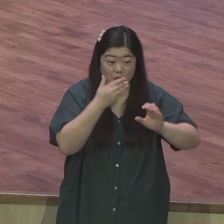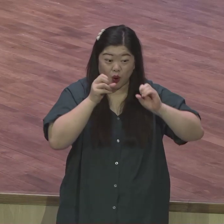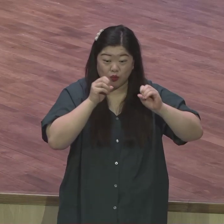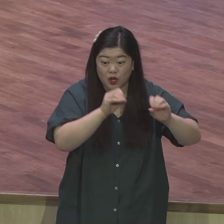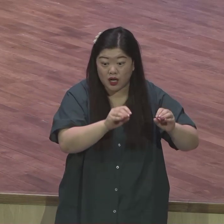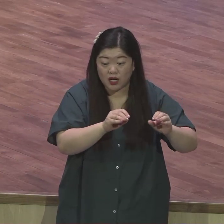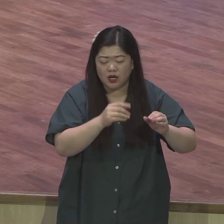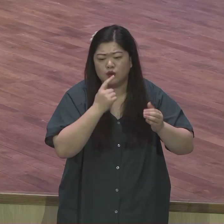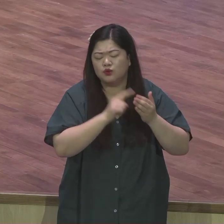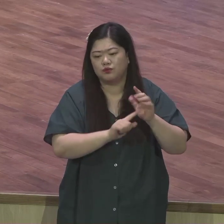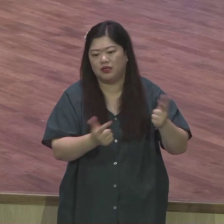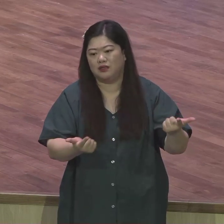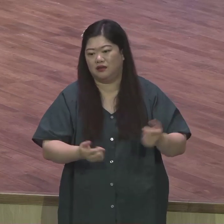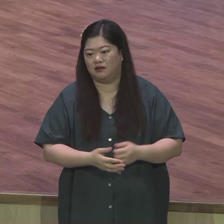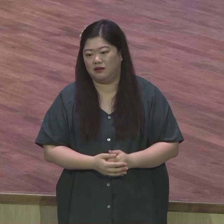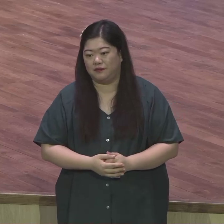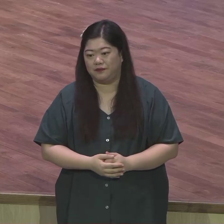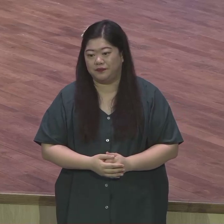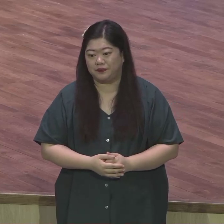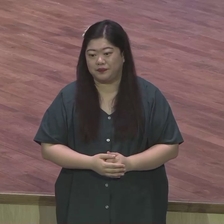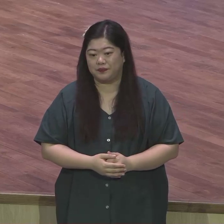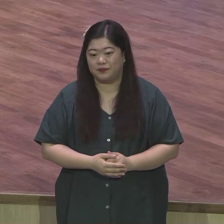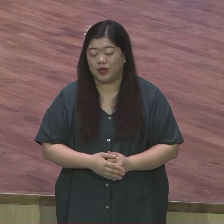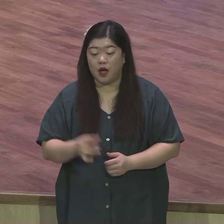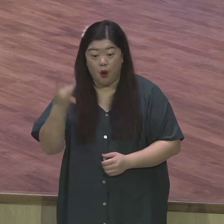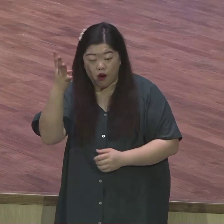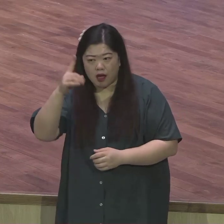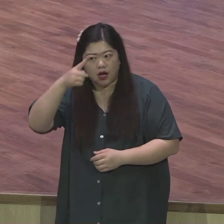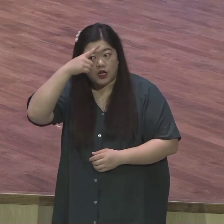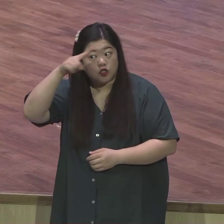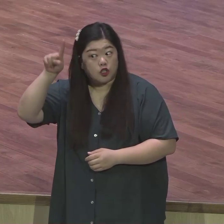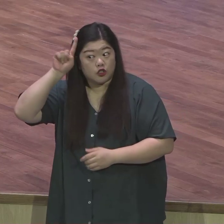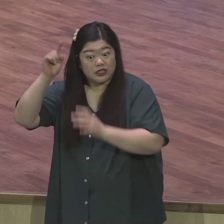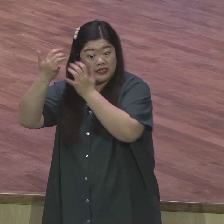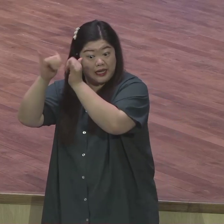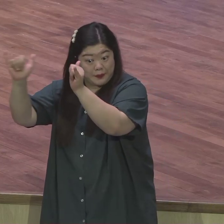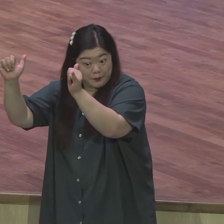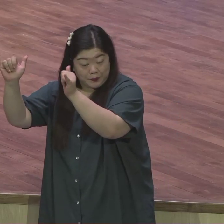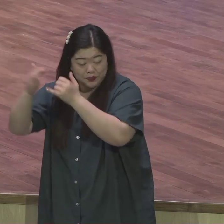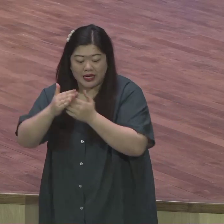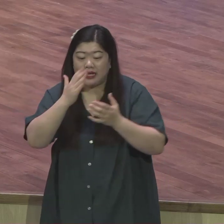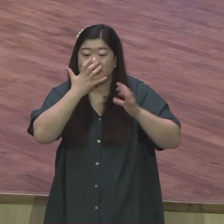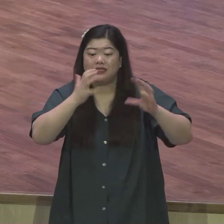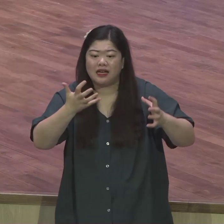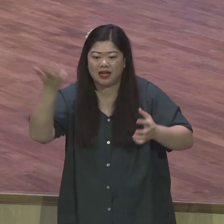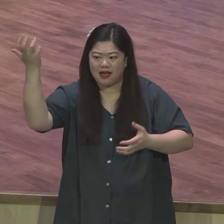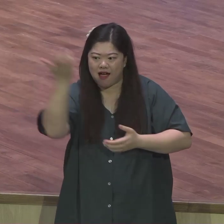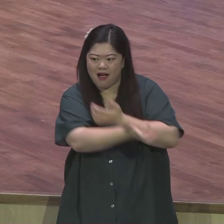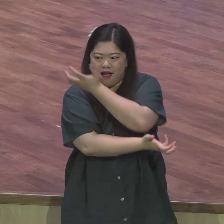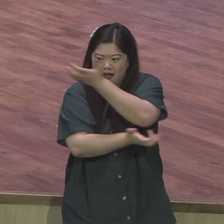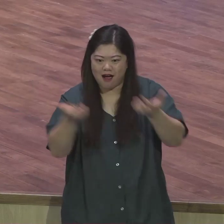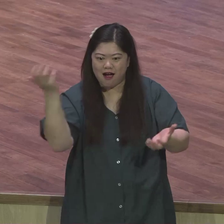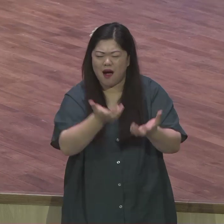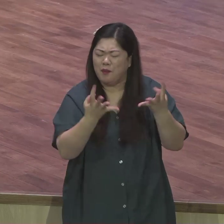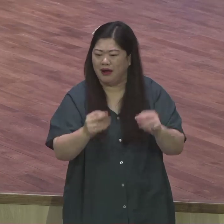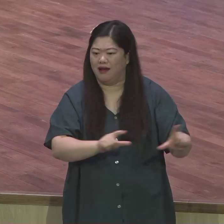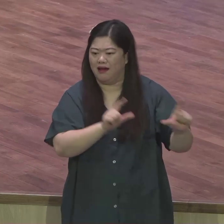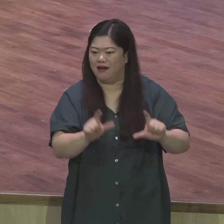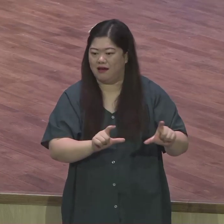이스라엘로 왔어요 러시아 사람들이 러시아엘로 많이 왔어요 이스라엘로 많이 들어와 살아요 그 사람들을